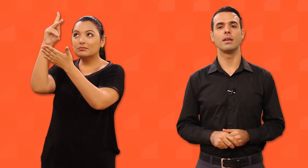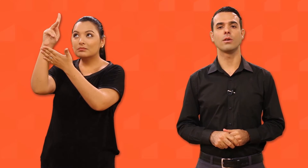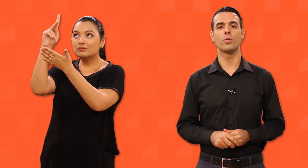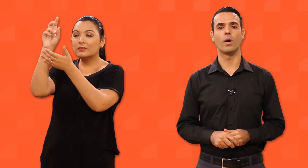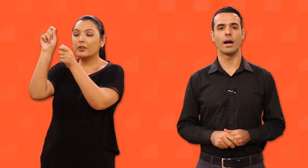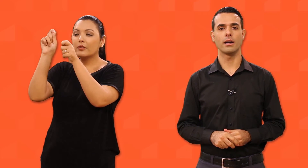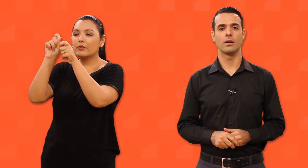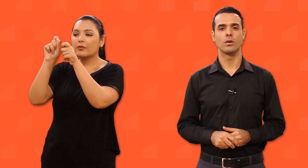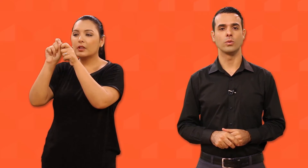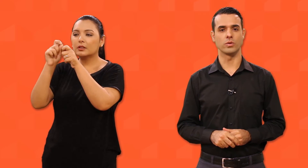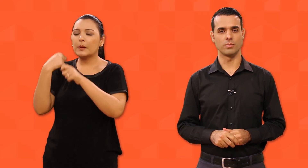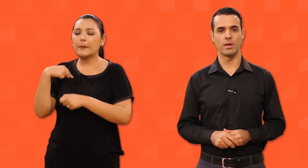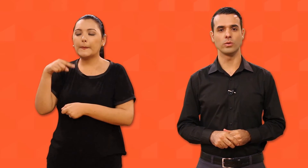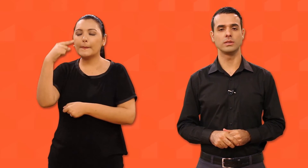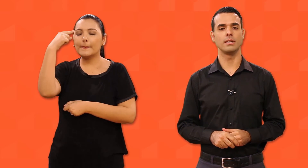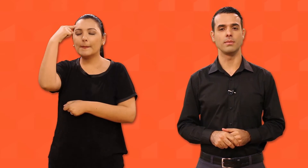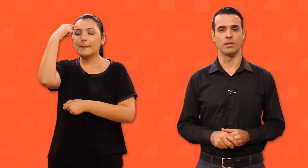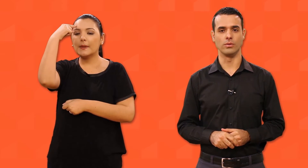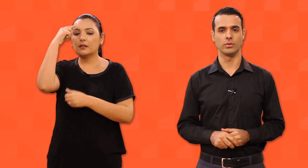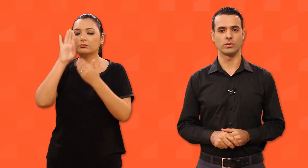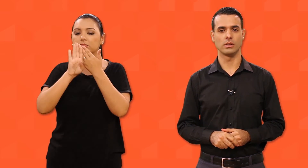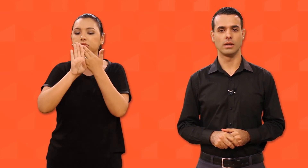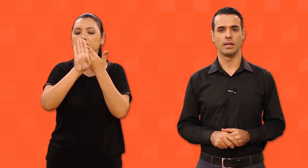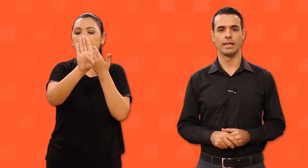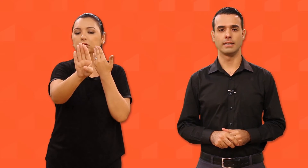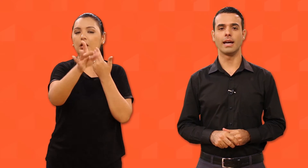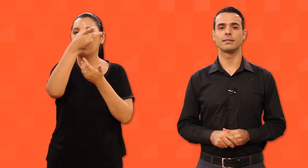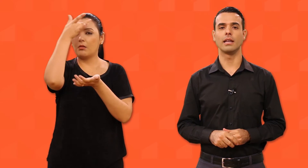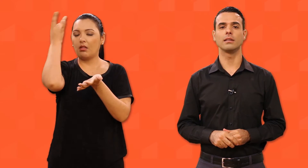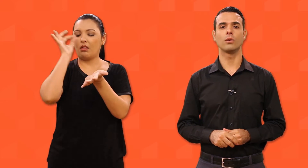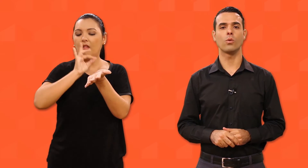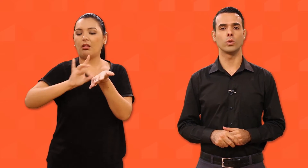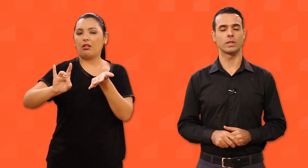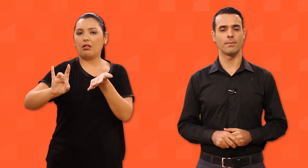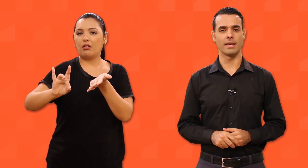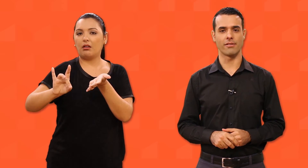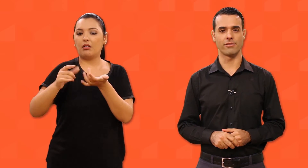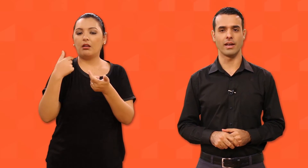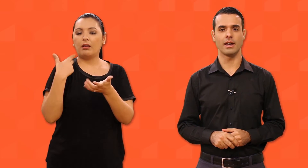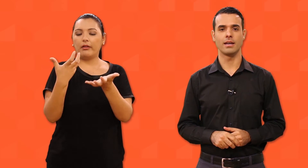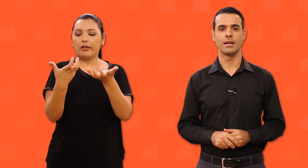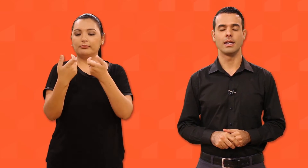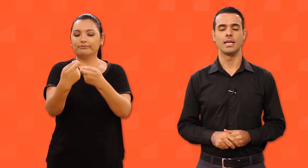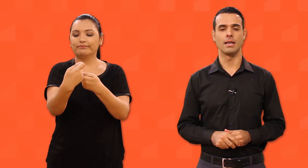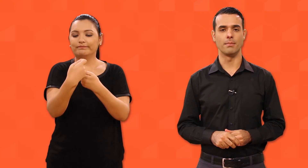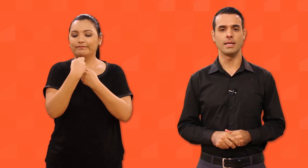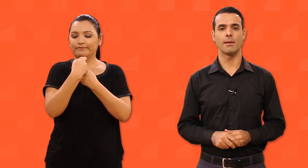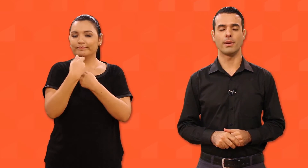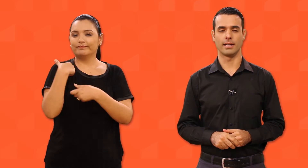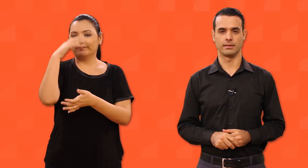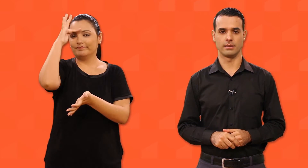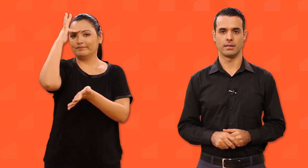recuar os meus inimigos, que atentam contra a minha fé e a minha pátria.